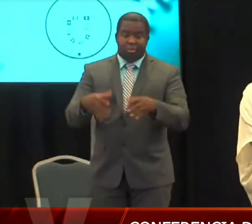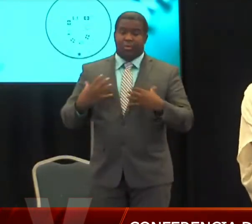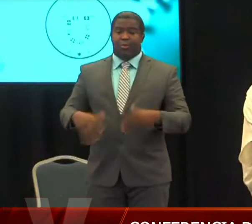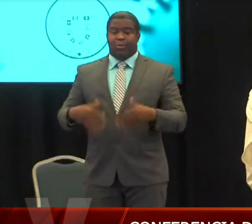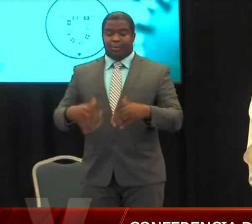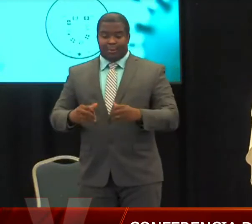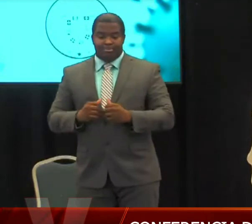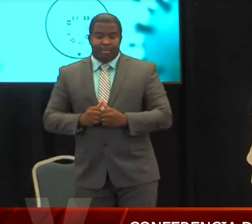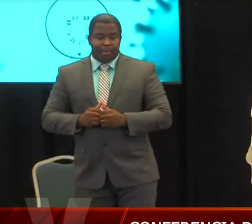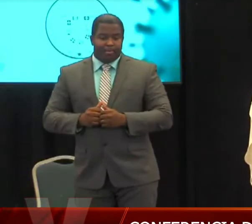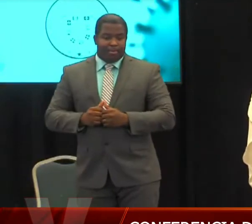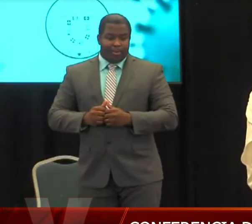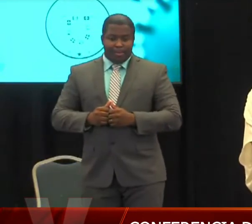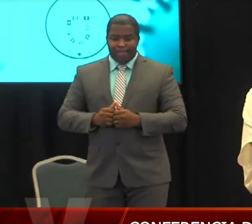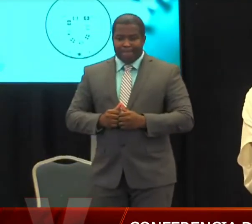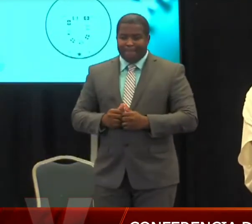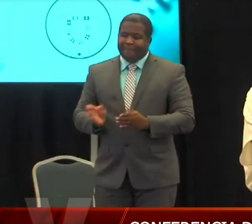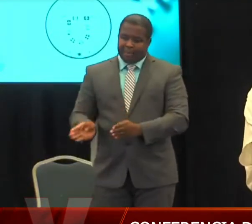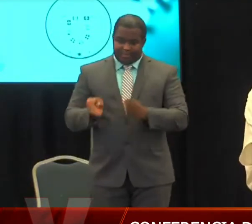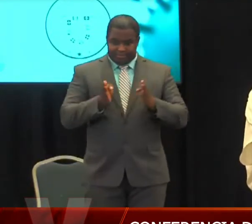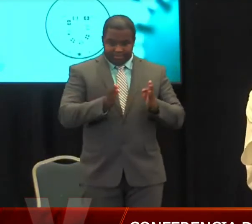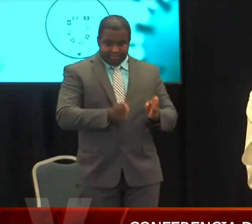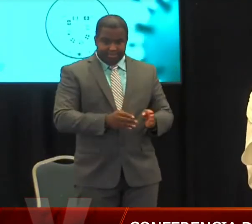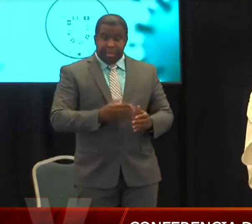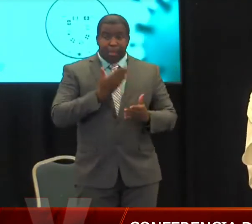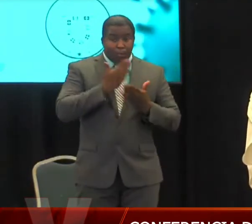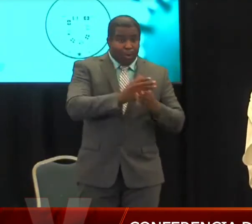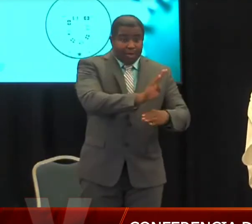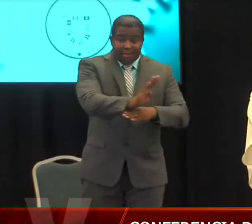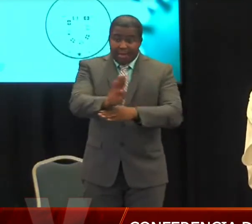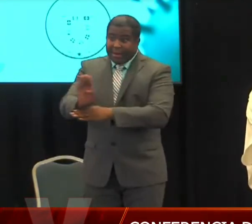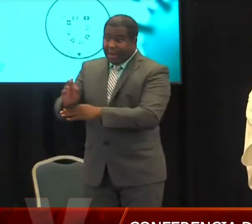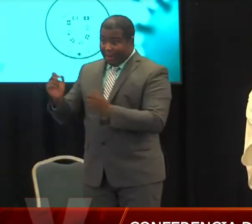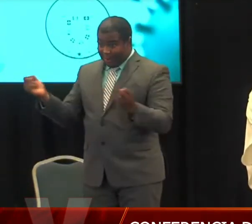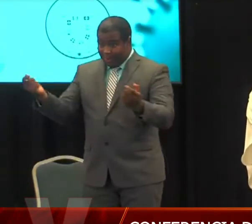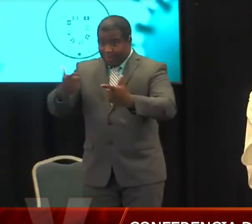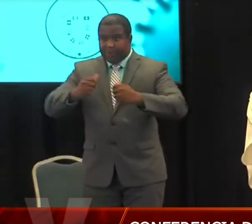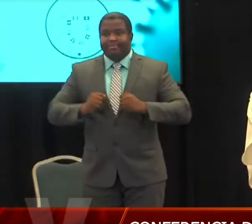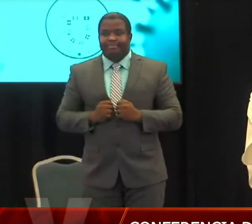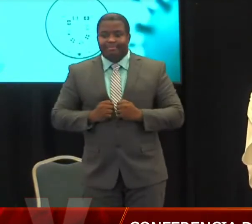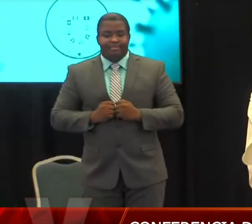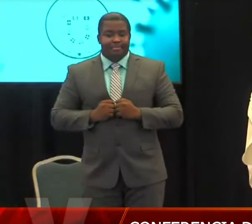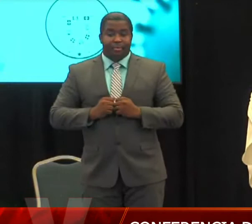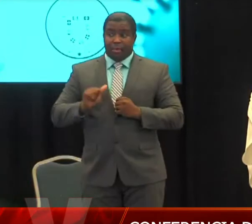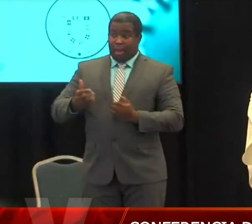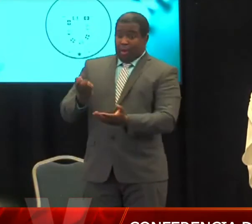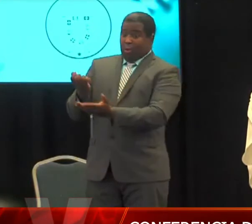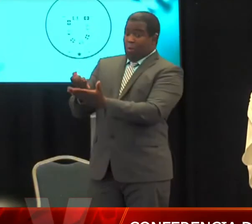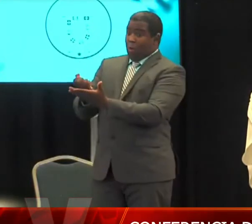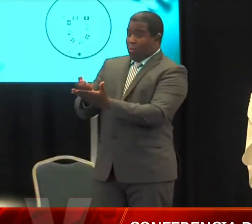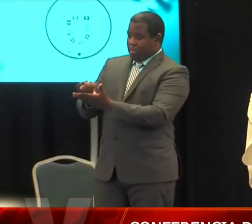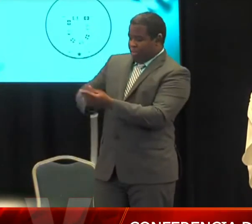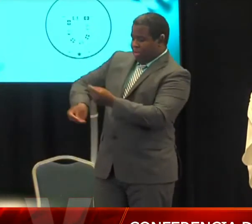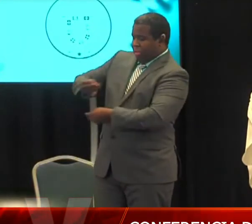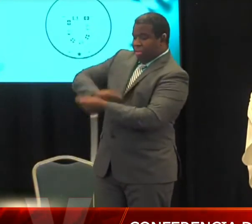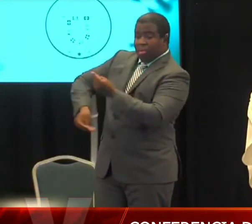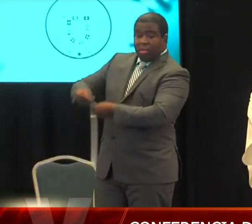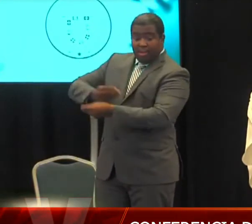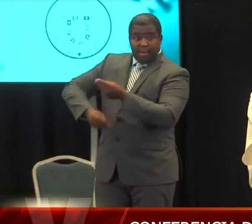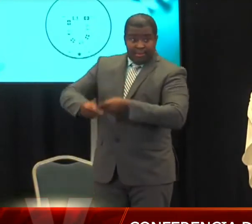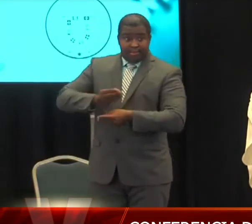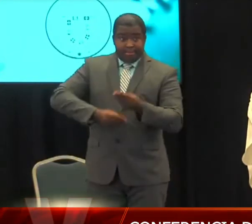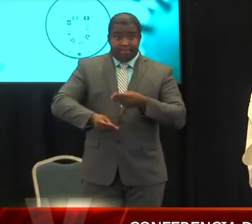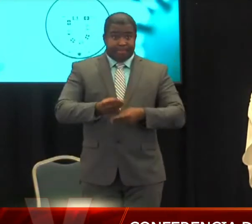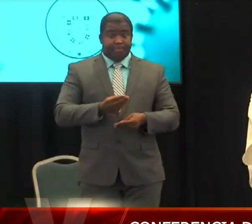Sí, muy buenas tardes a todos. Sobre el grupo económico, el Task Force Económico, primero que todo le tengo que dar las gracias por el